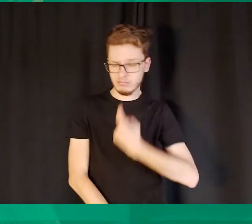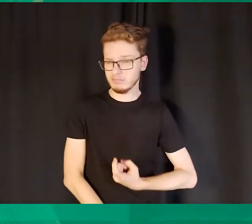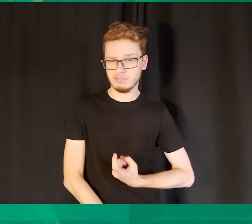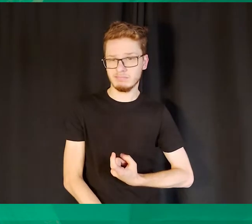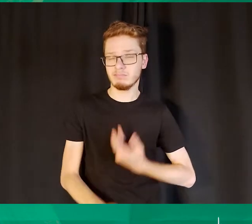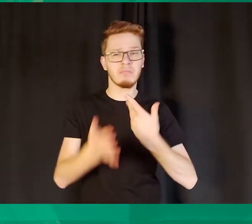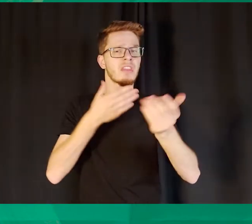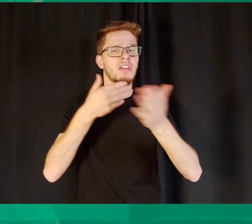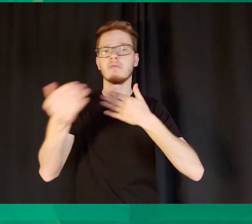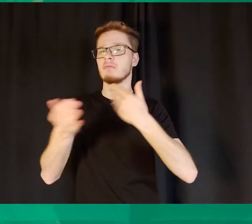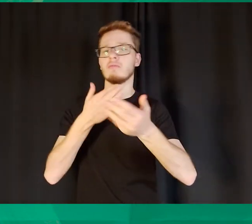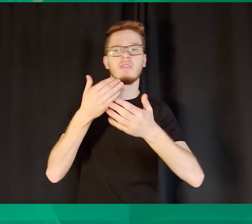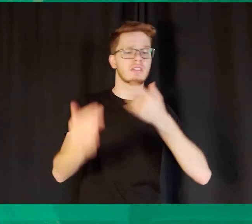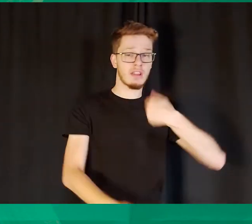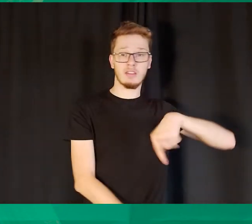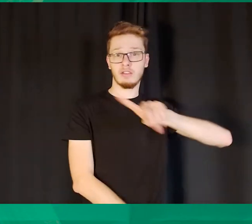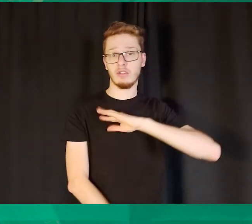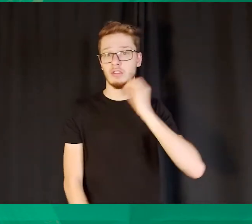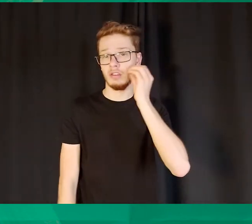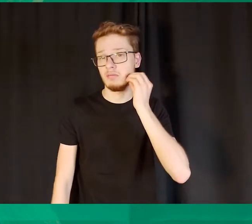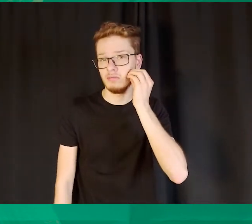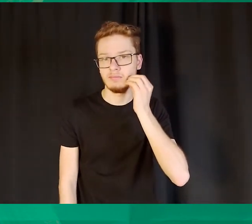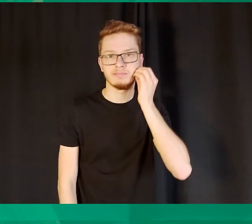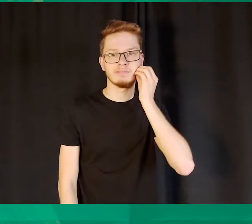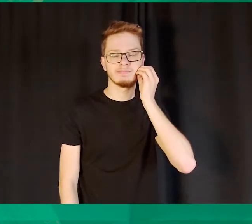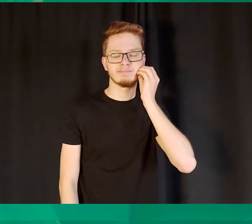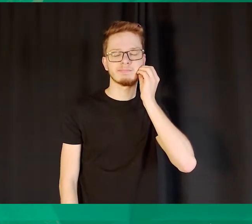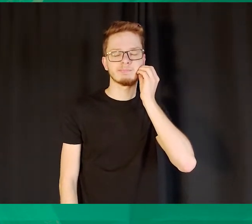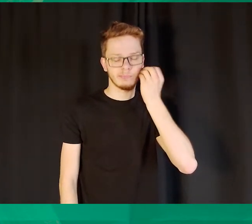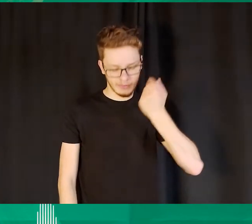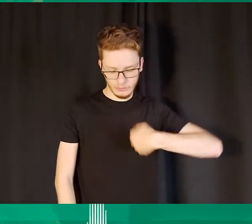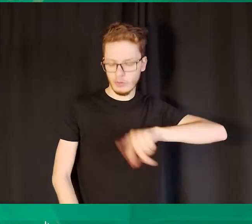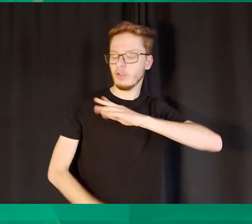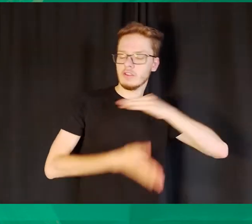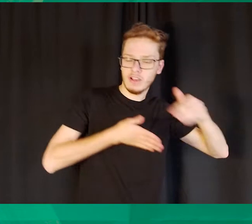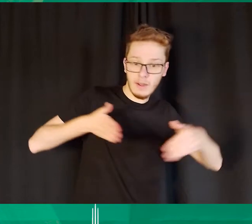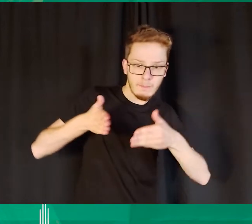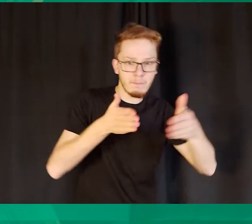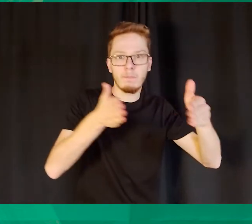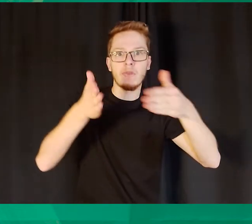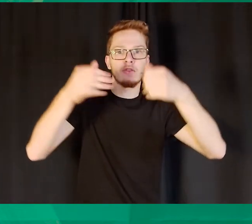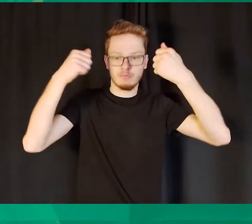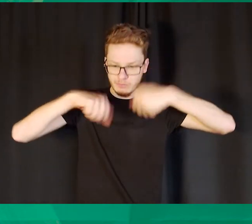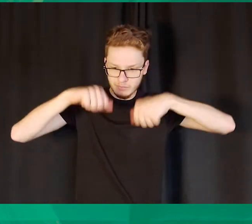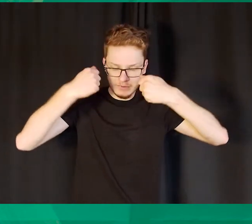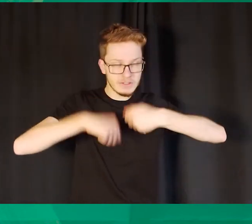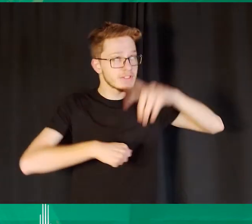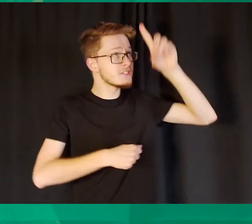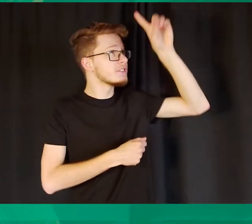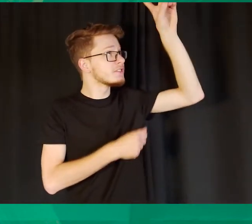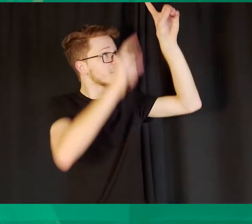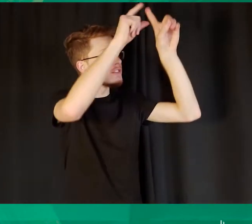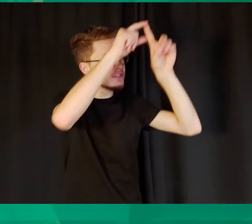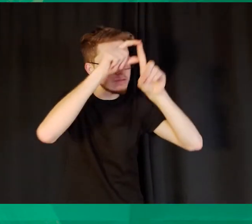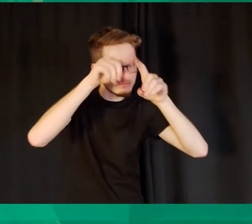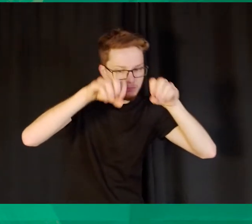instrução à luz da Palavra de Deus. Foi isso que aconteceu com os discípulos, mas vemos que depois que eles começaram a